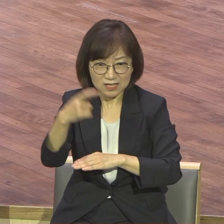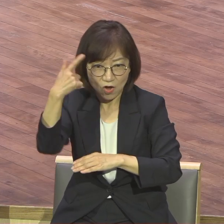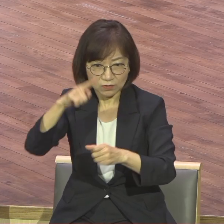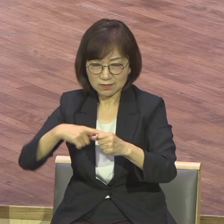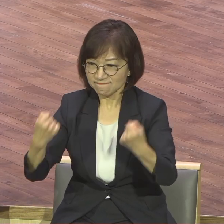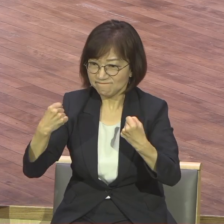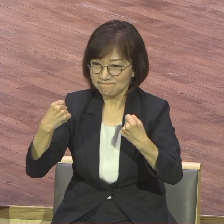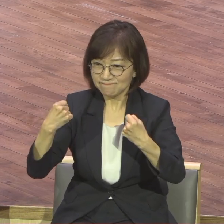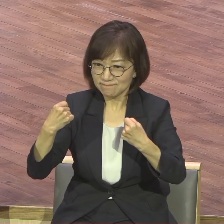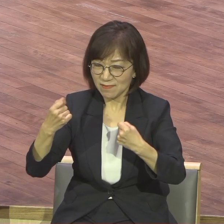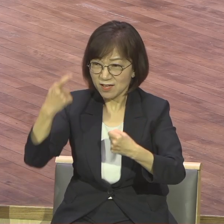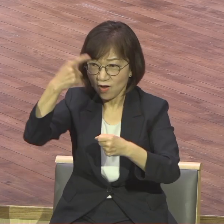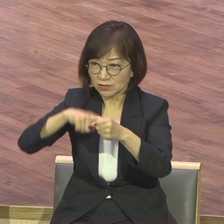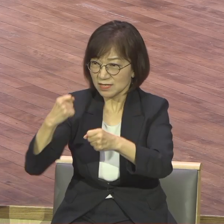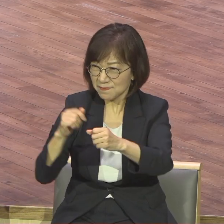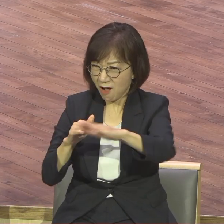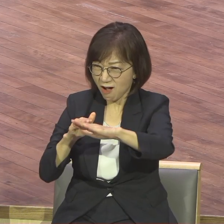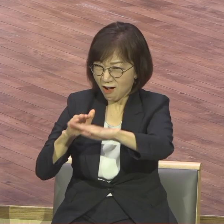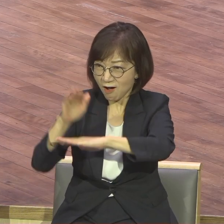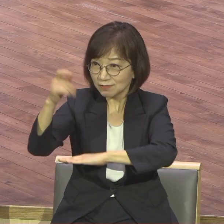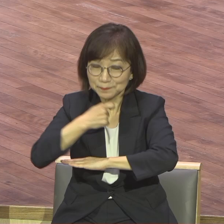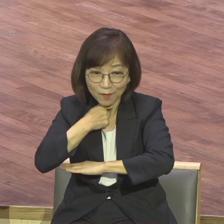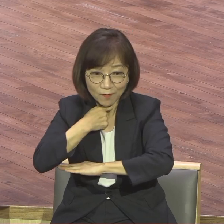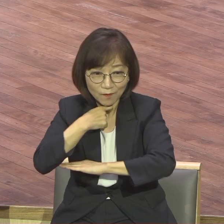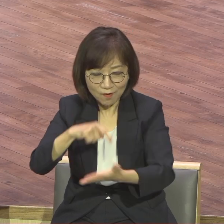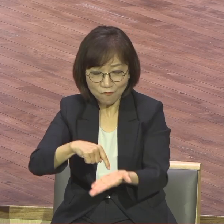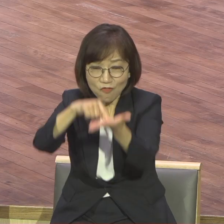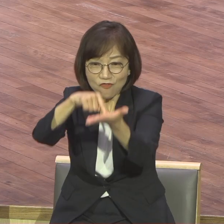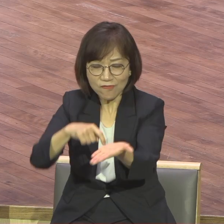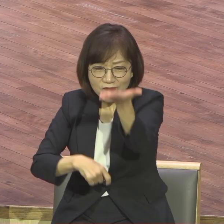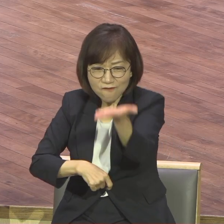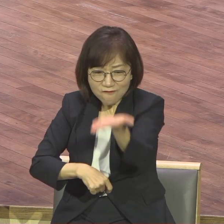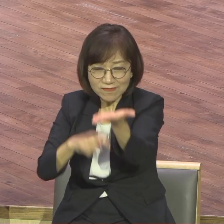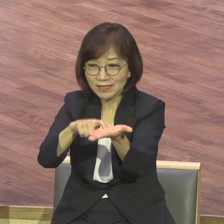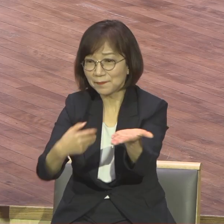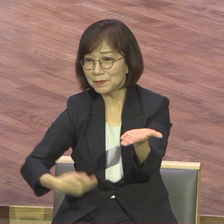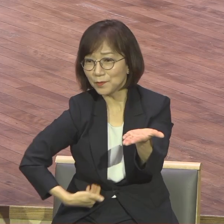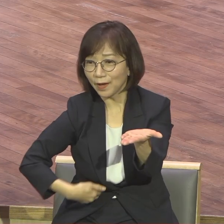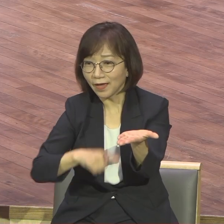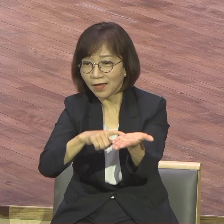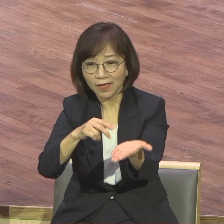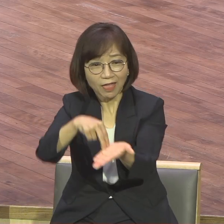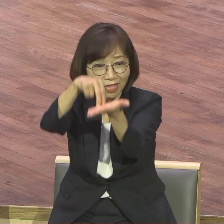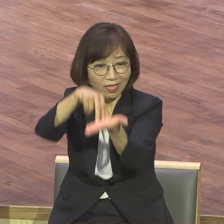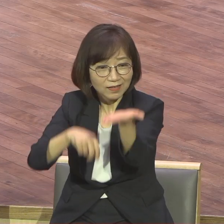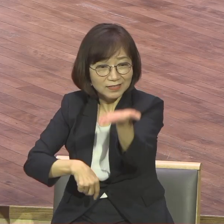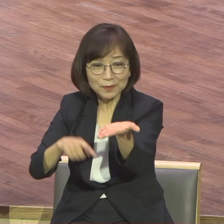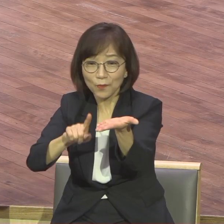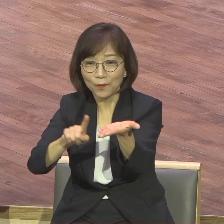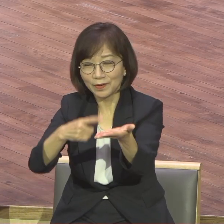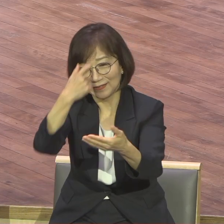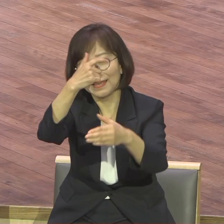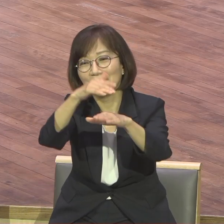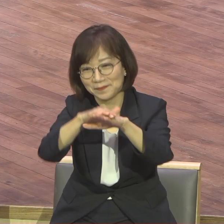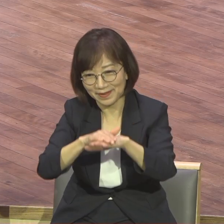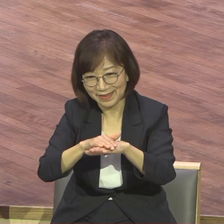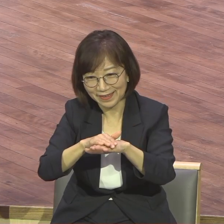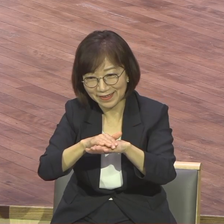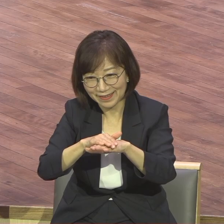하나님이 영원히 껴하고 하나님 기뻐하시는 사역하는 영적 도약대 예배에서 선포되는 강단 말씀을